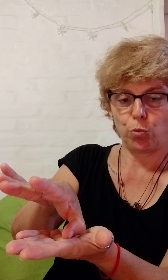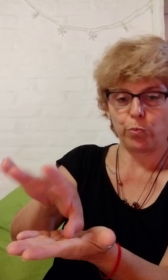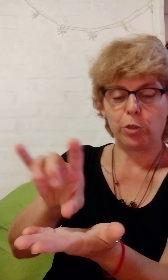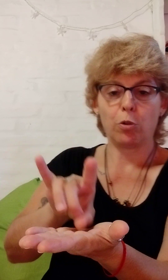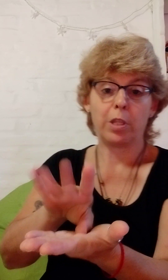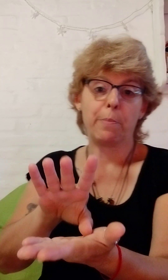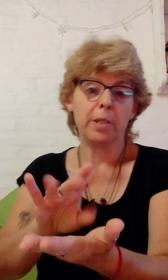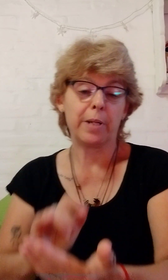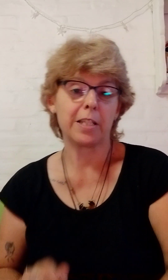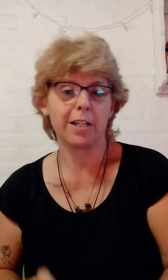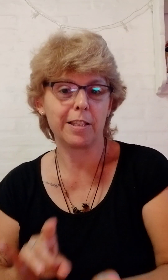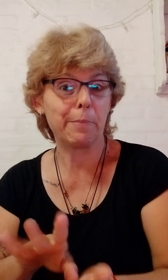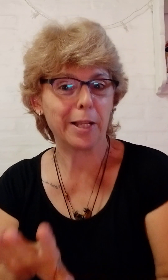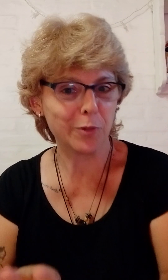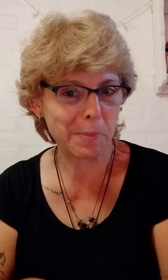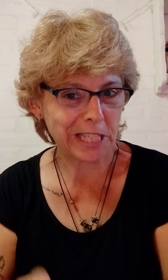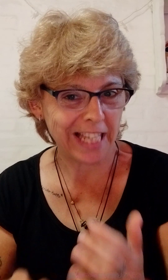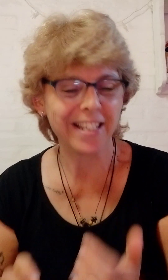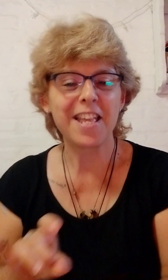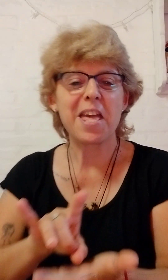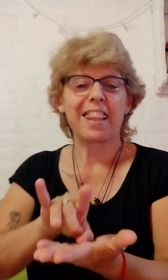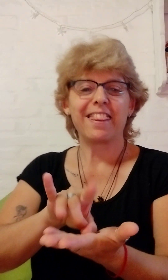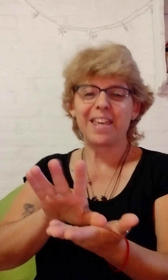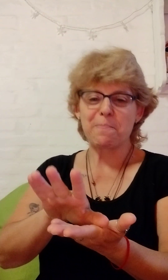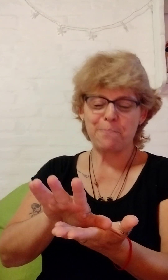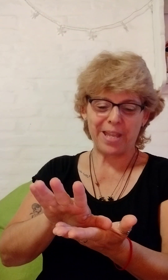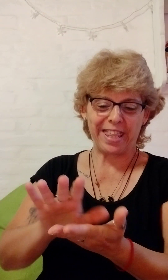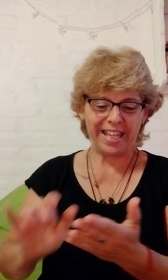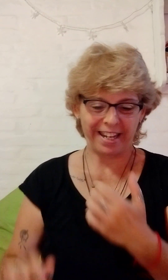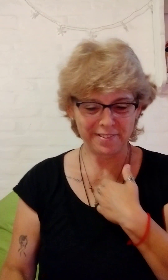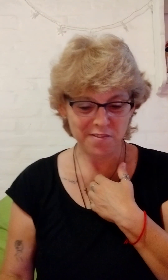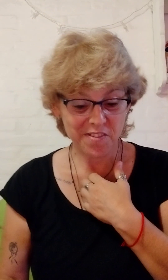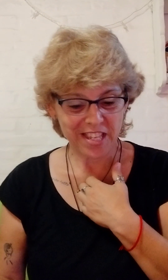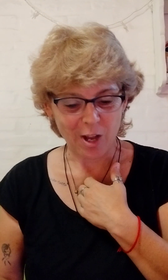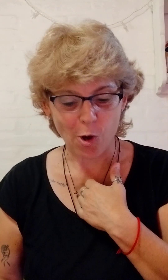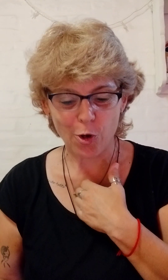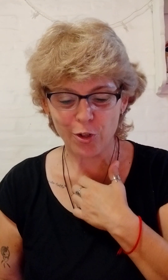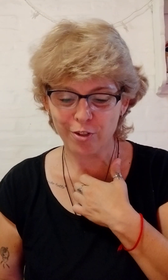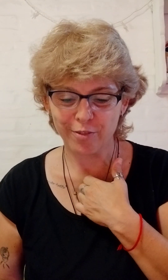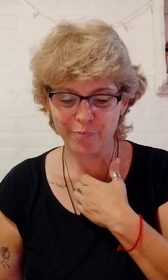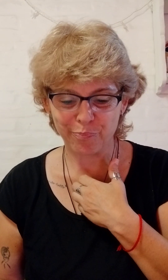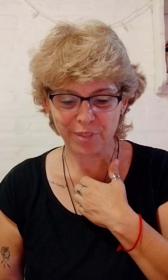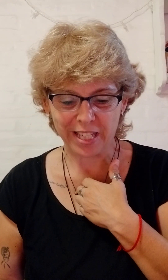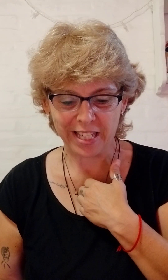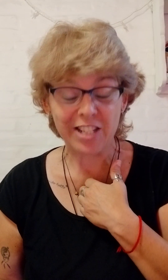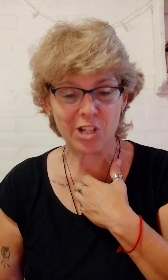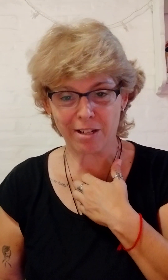Esto es despedir. Parece que le está pegando una patada. Despedir. O. Echar.